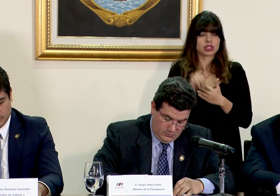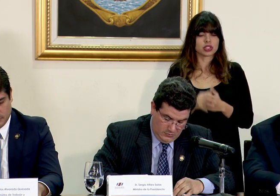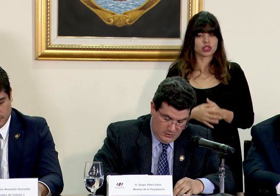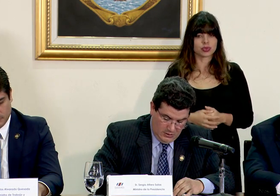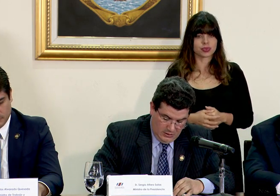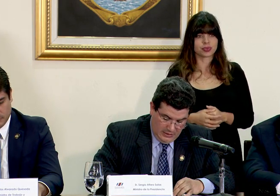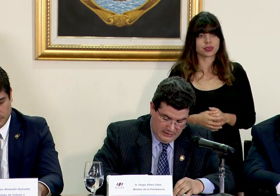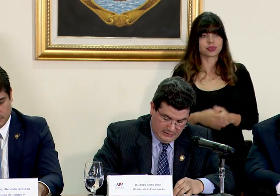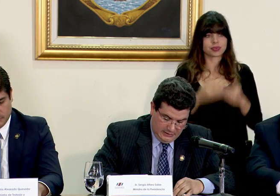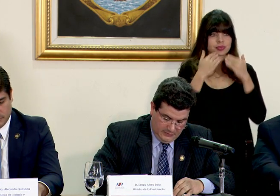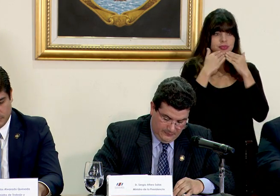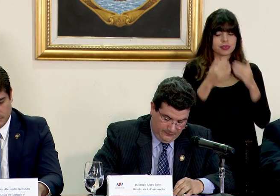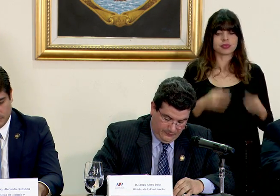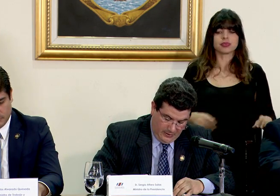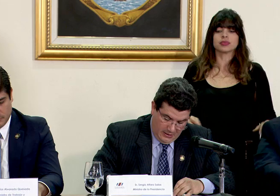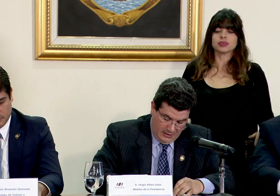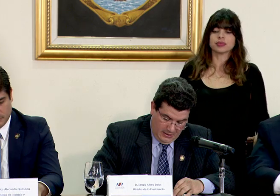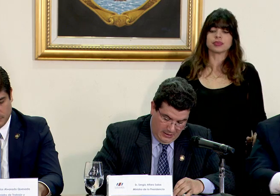gracias